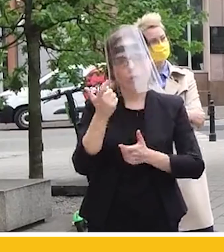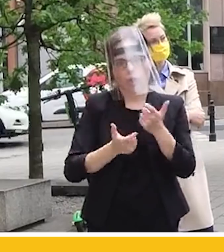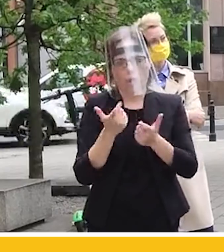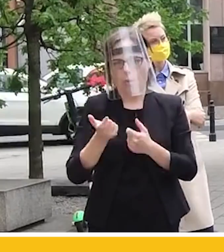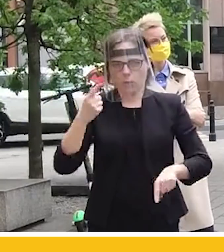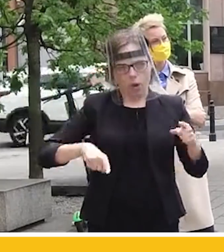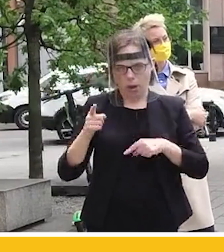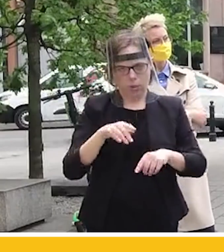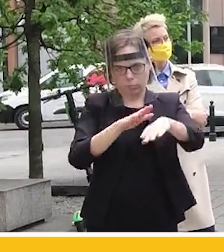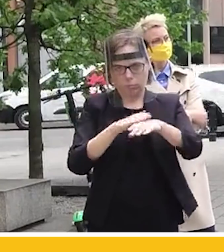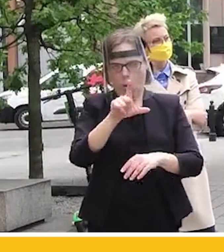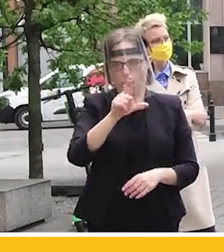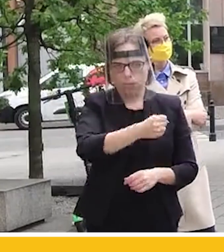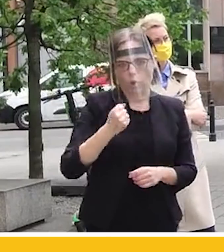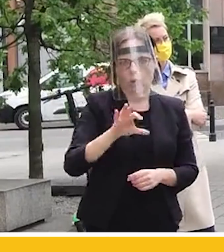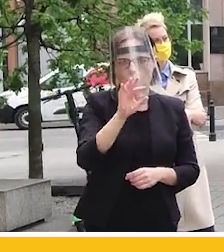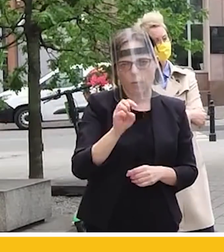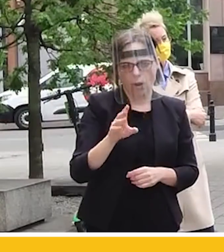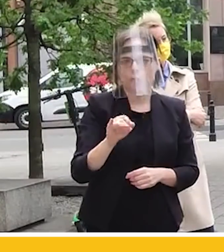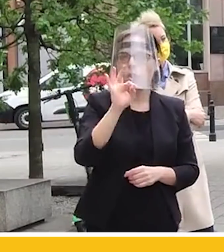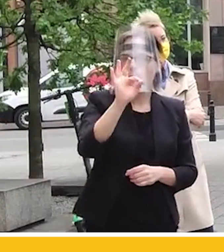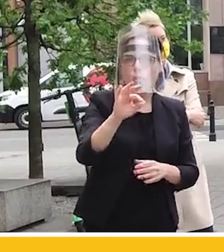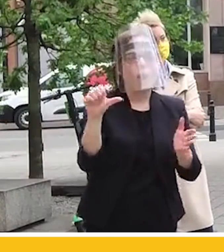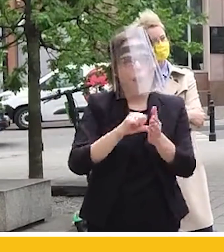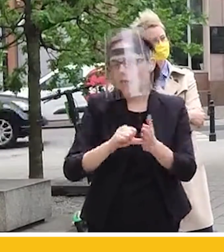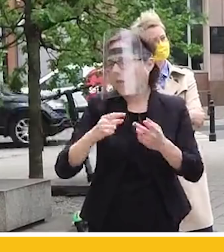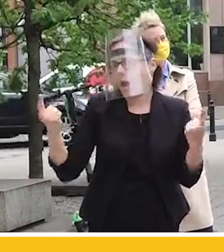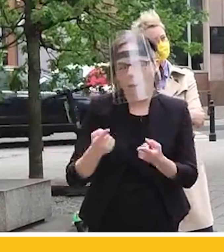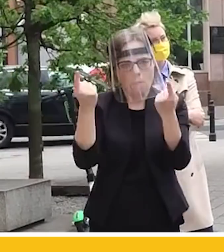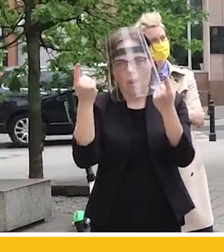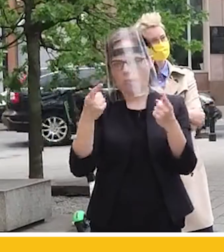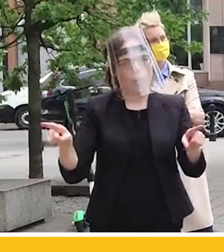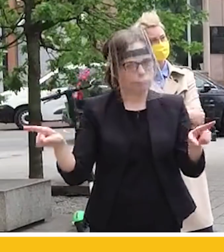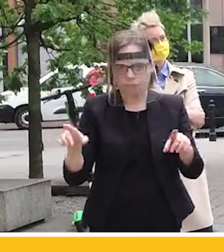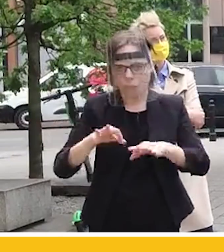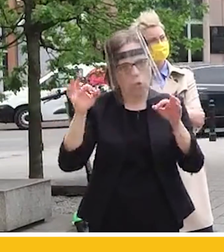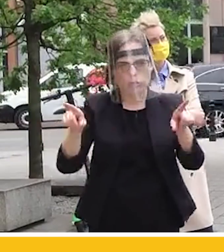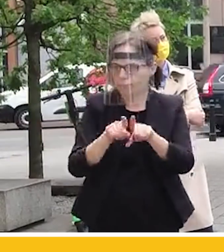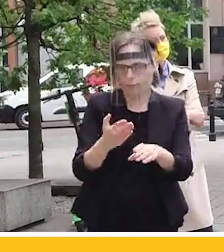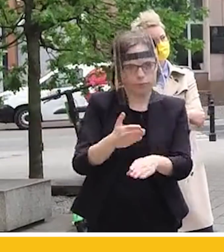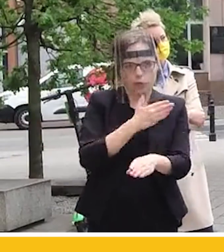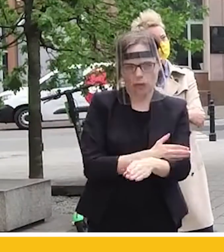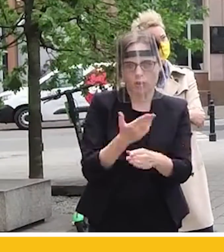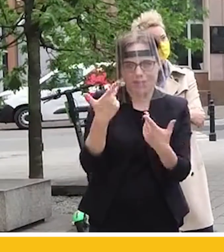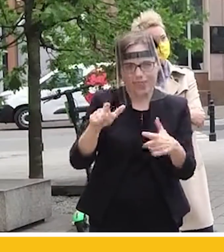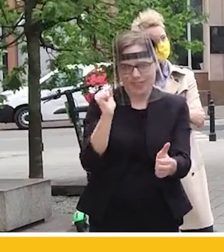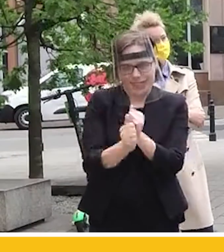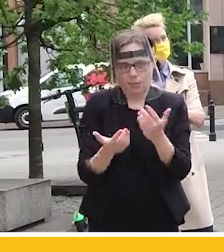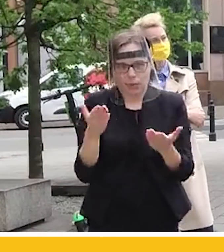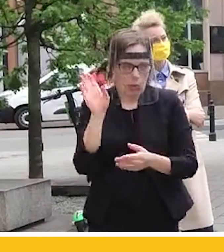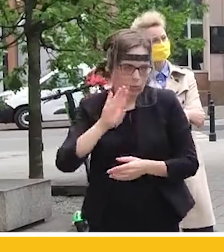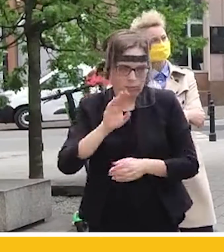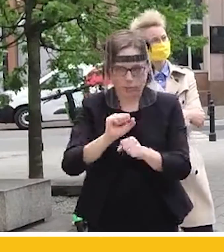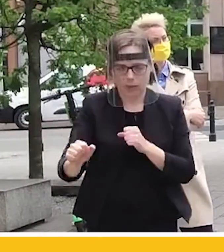zupełnie wprost, pośle Sobolewski, bo wasz kandydat prowadzi kampanię dokładnie tak samo, jak prowadził ją wcześniej i nic się w tej sprawie nie zmieniło.